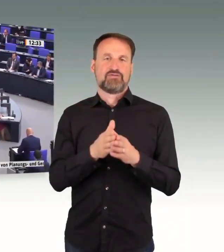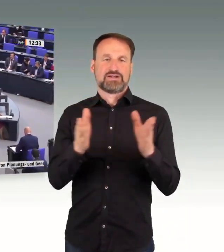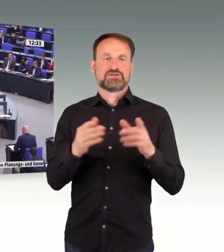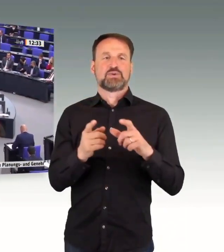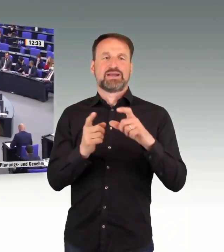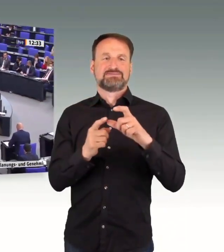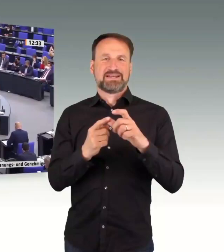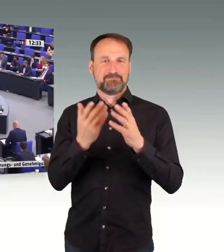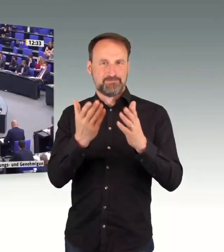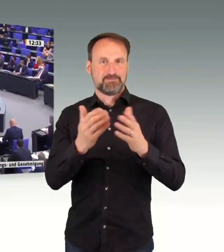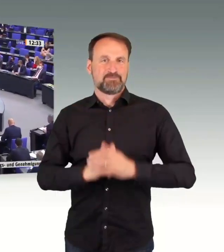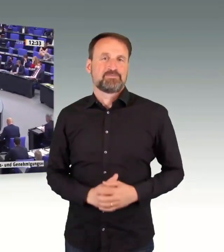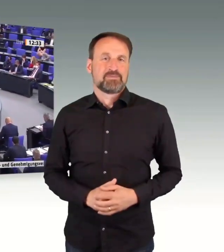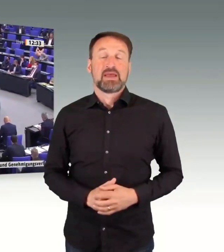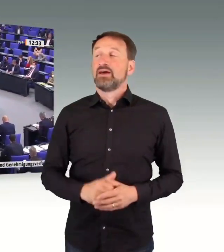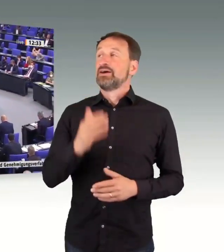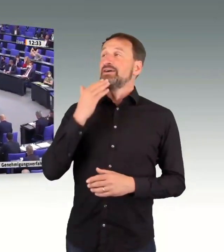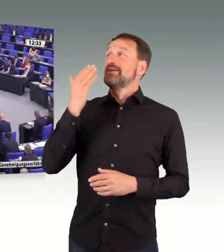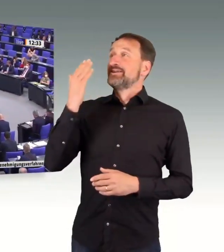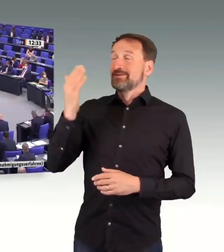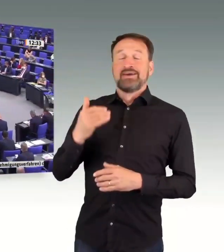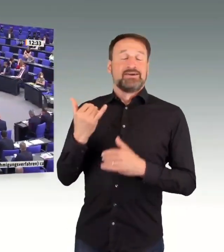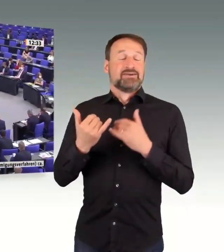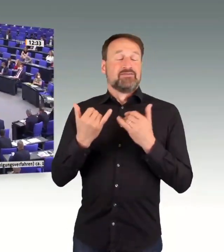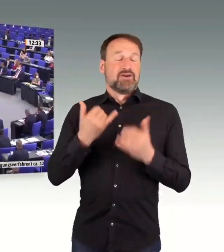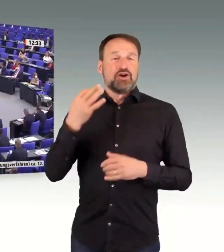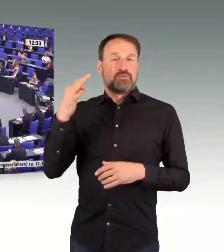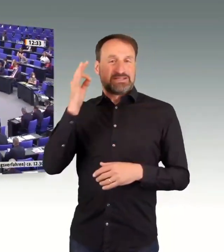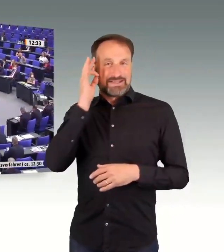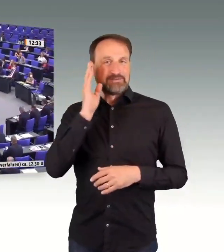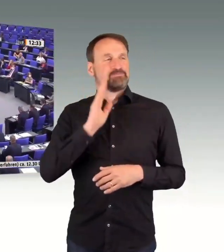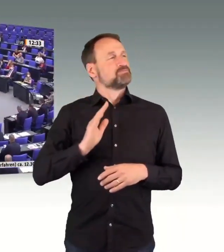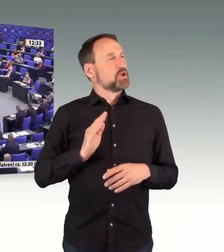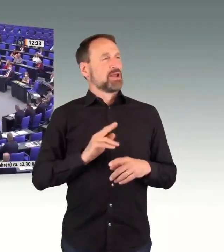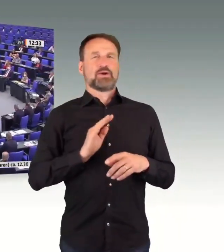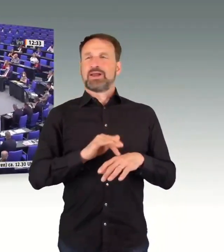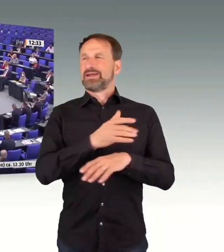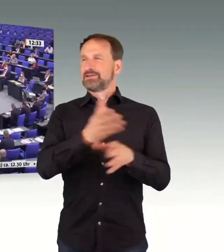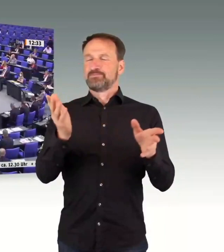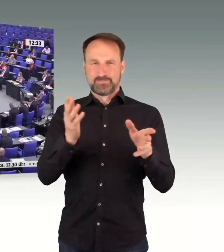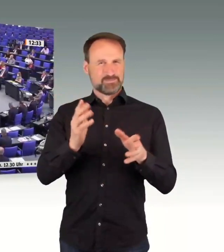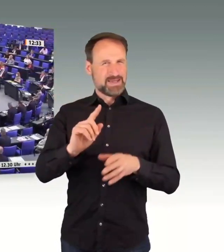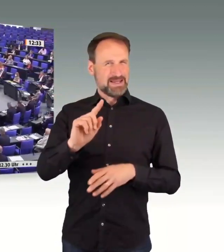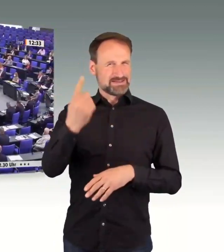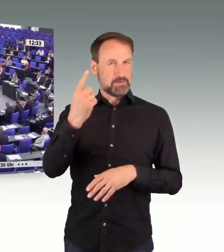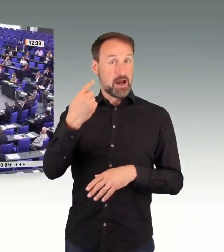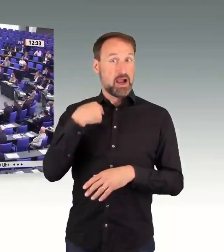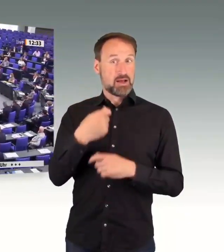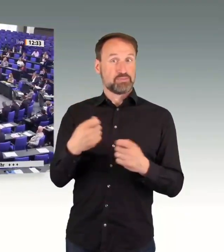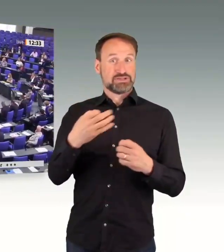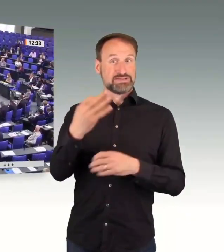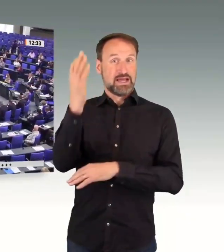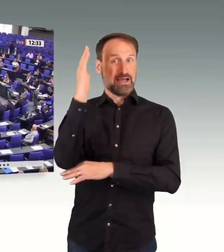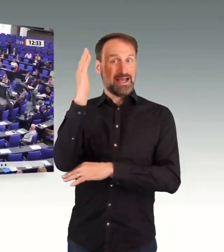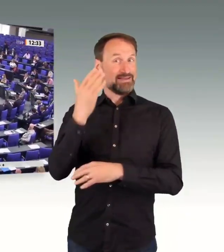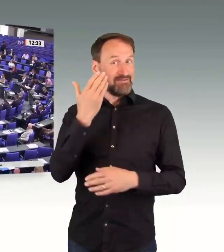Vielen Dank, Frau Präsidentin. Liebe Kolleginnen und Kollegen, in meiner ersten Bundestagsrede vor ziemlich genau zwei Monaten